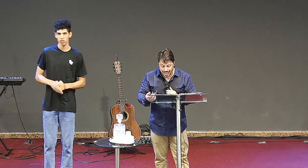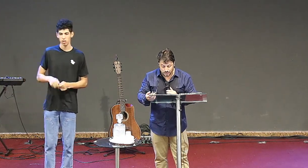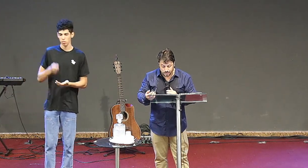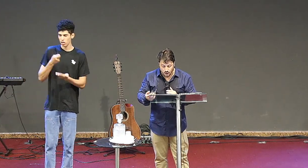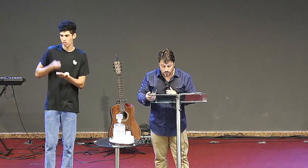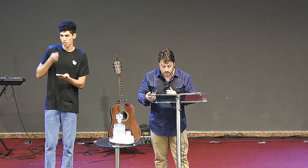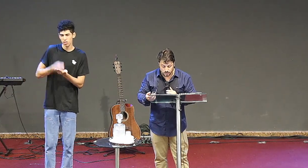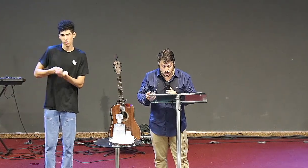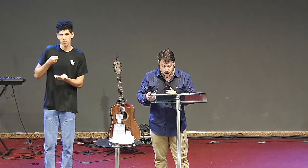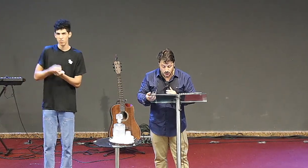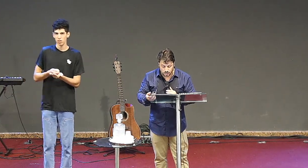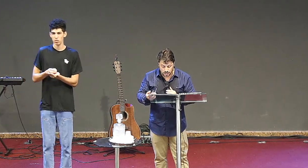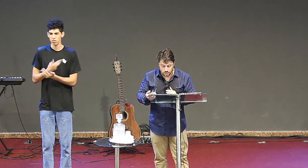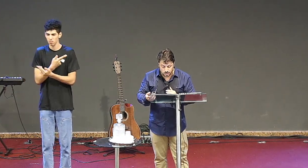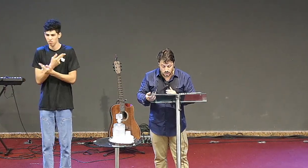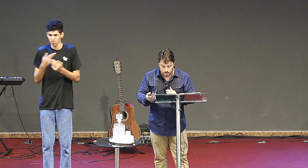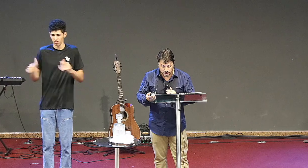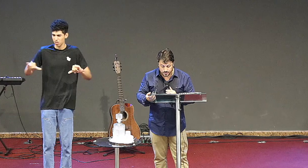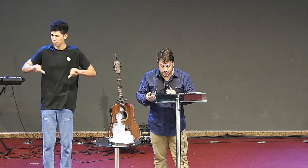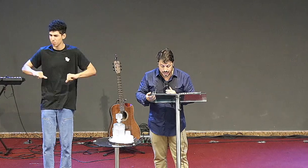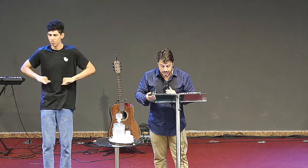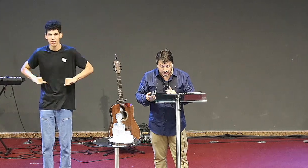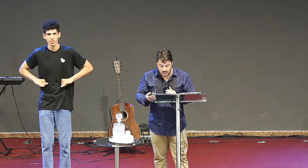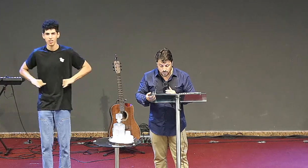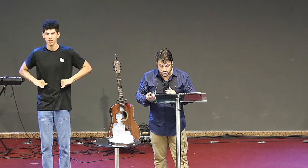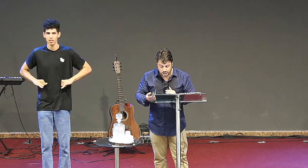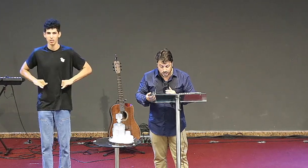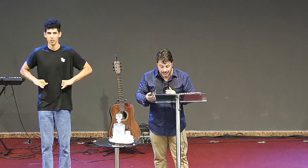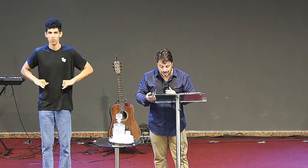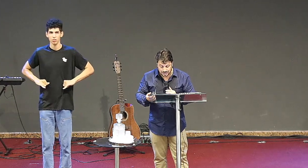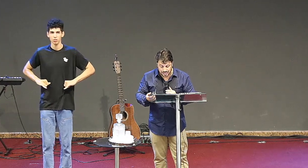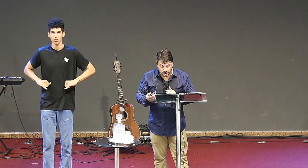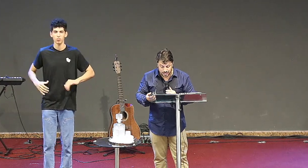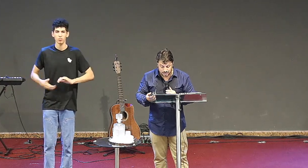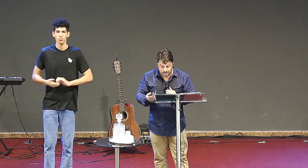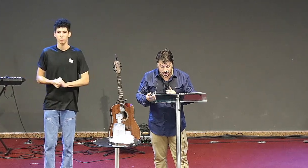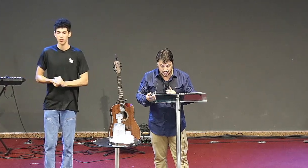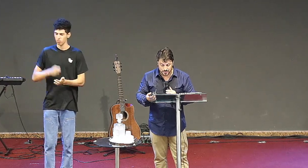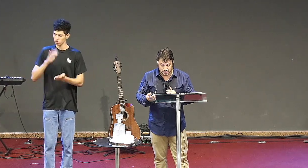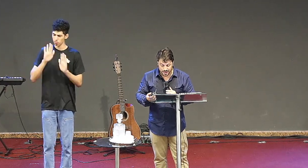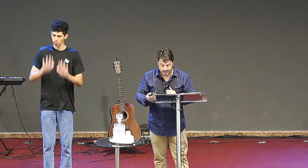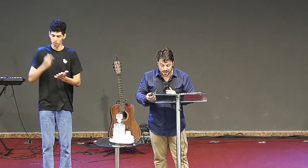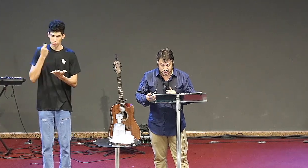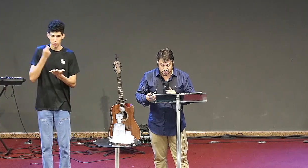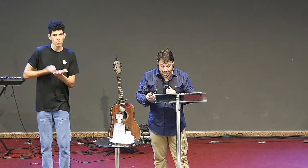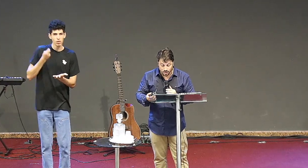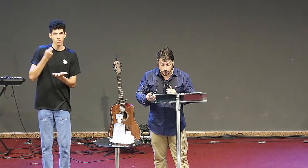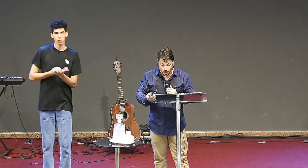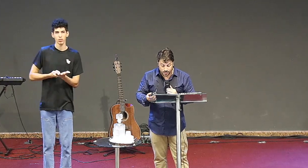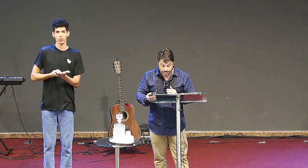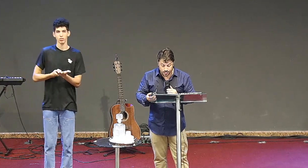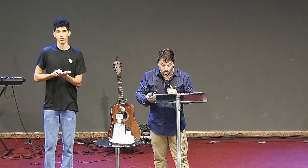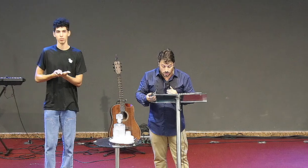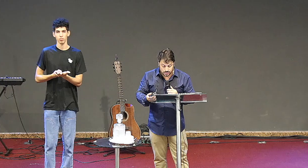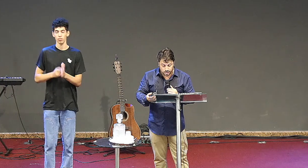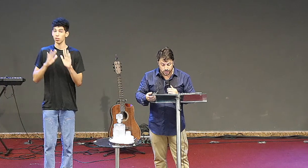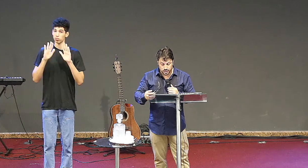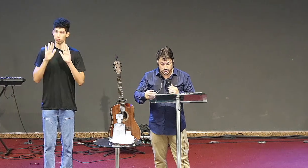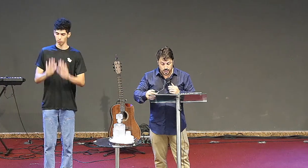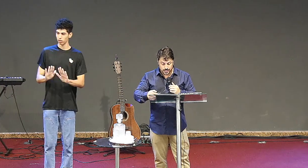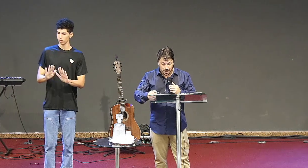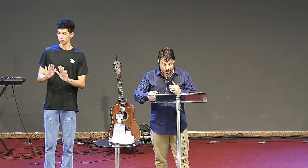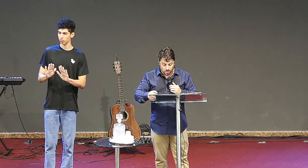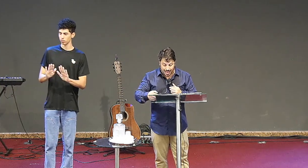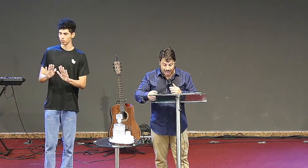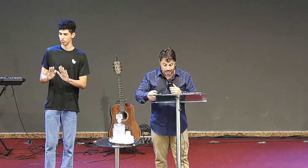suportaste provas por causa do meu nome, e não te deixastes esmorecer. Tenho, porém, contra ti,